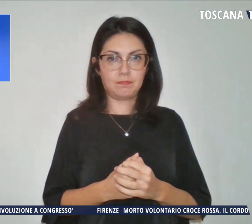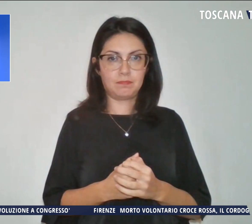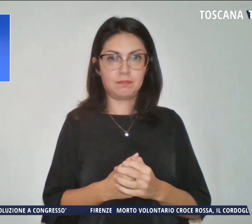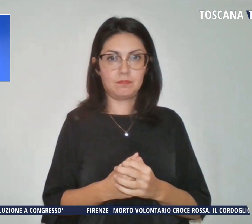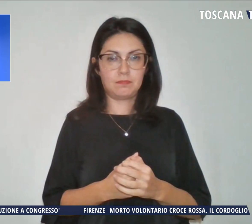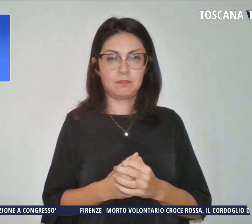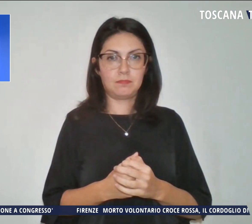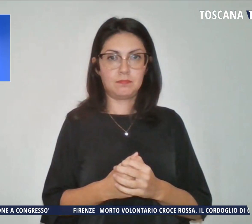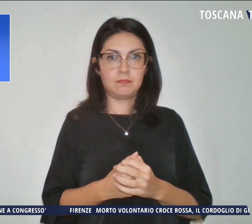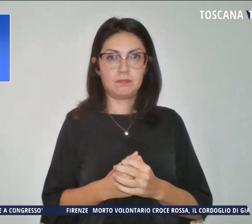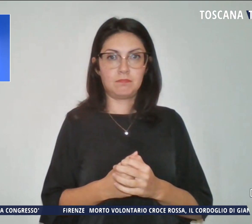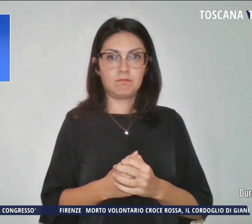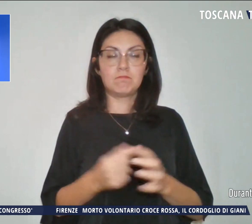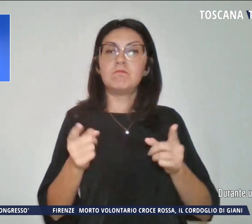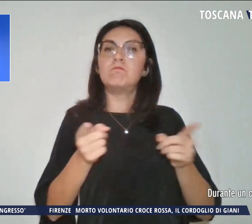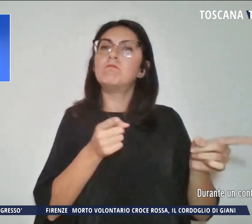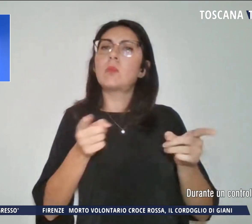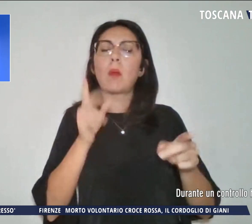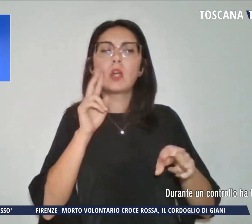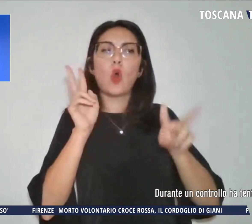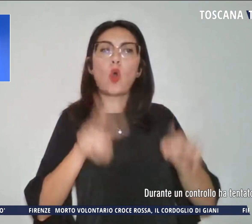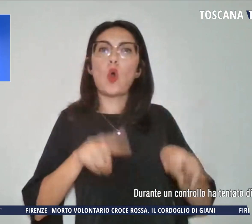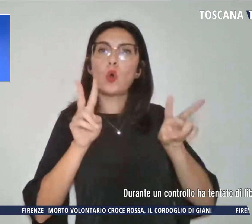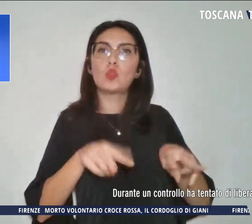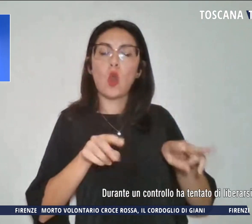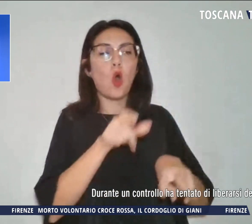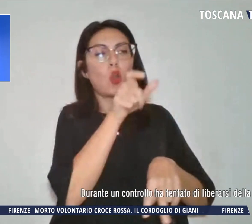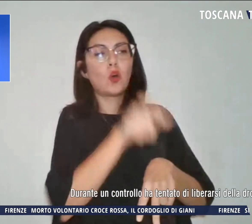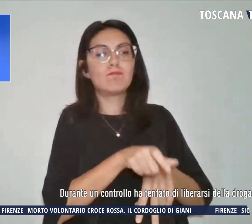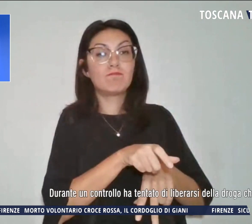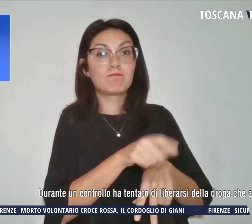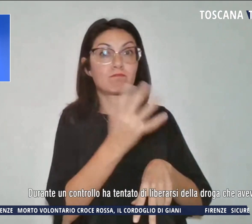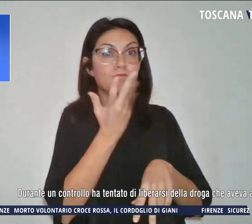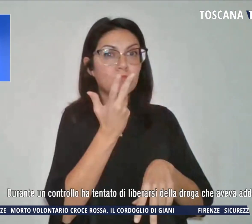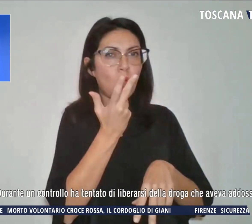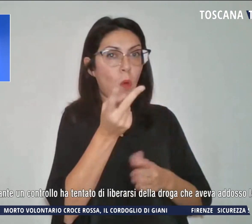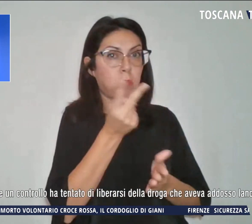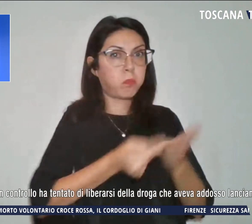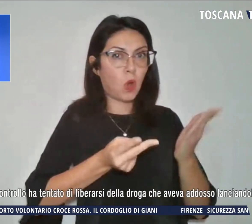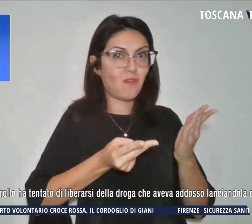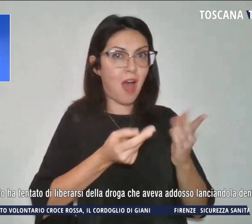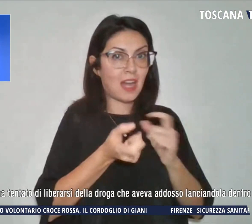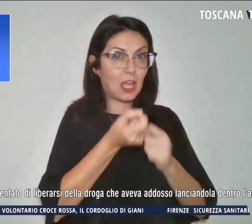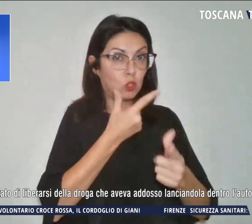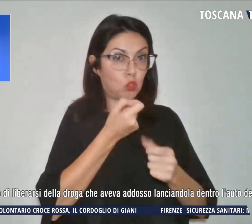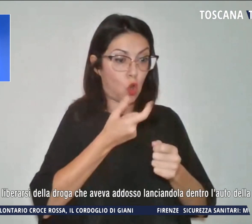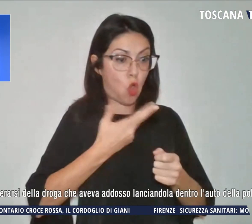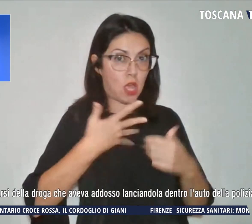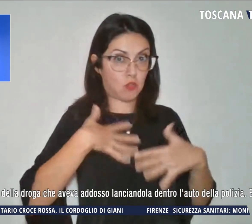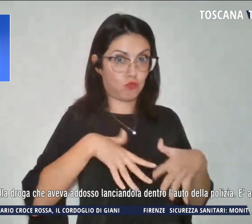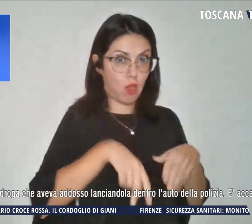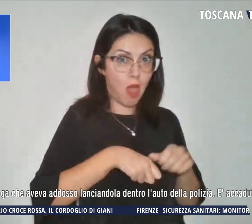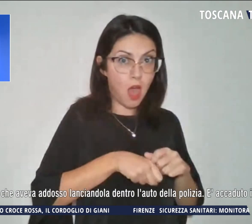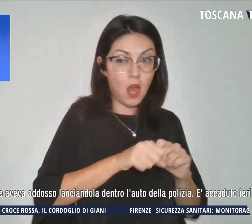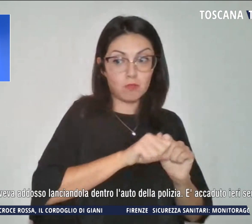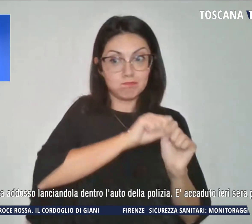Durante un controllo ha tentato di liberarsi dalla droga che aveva addosso lanciandola dentro